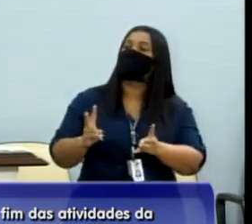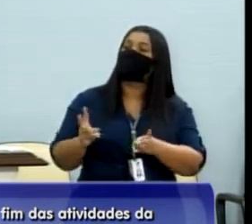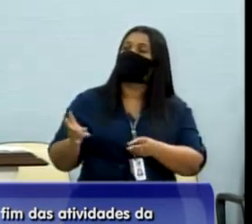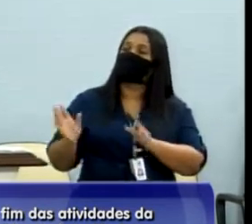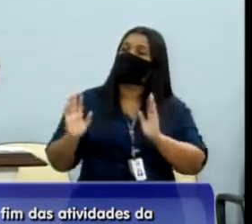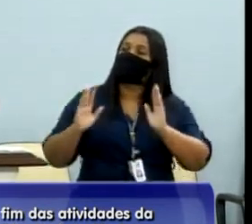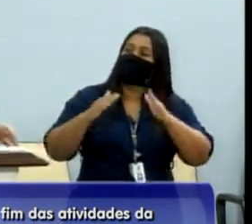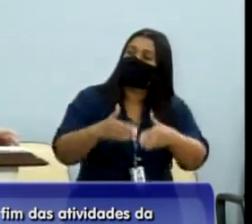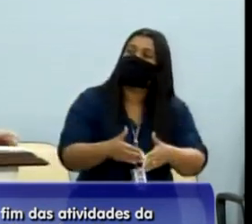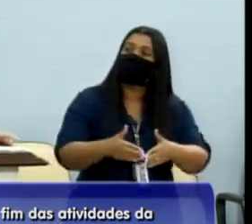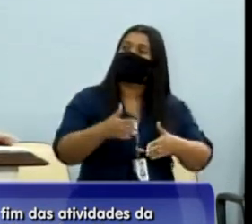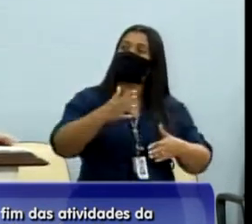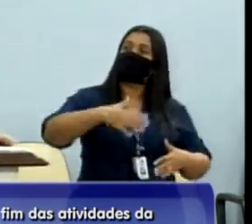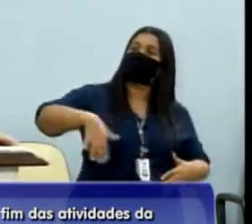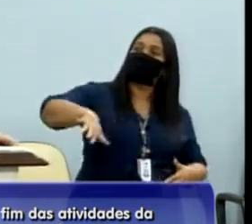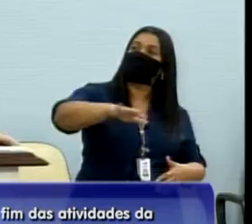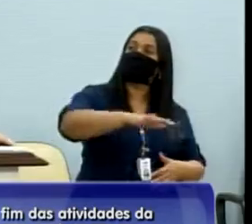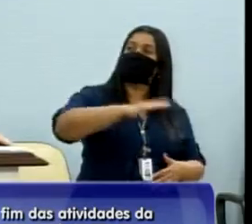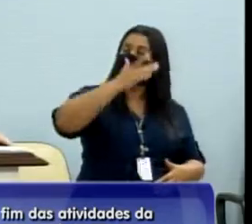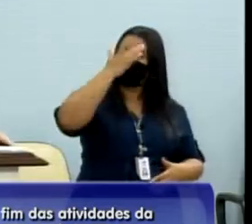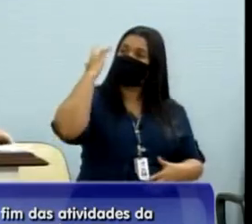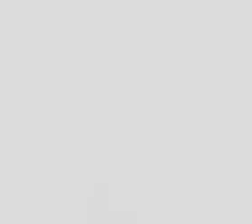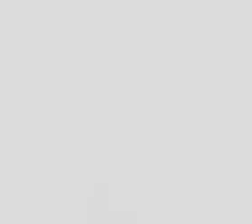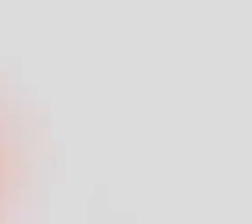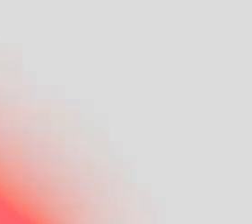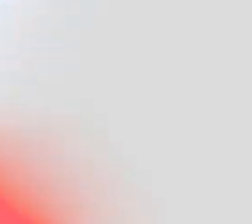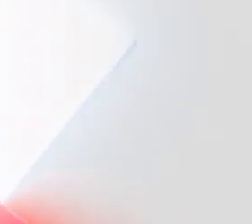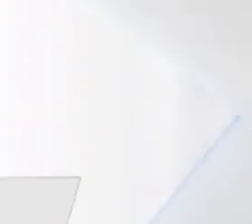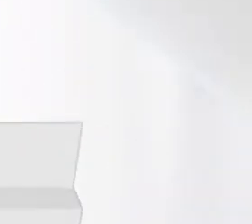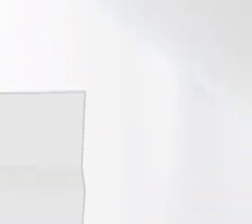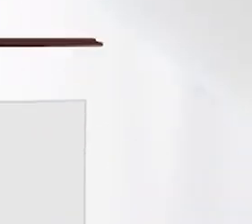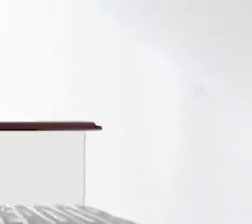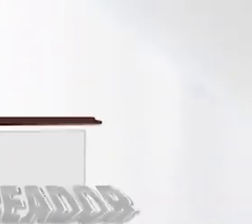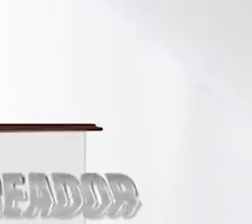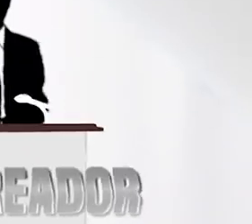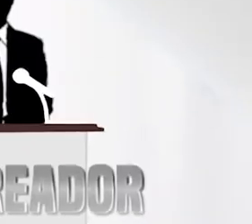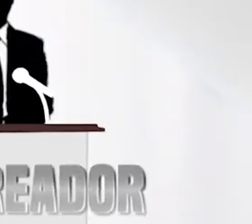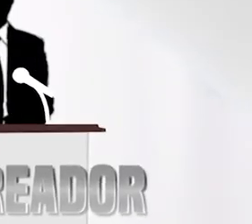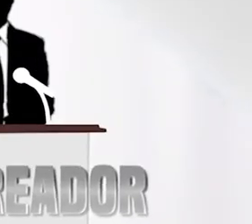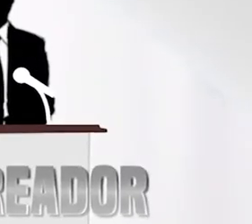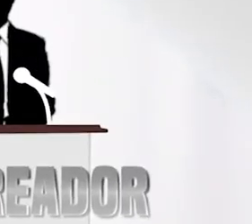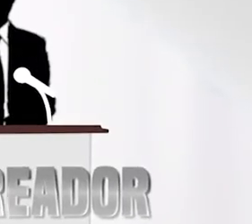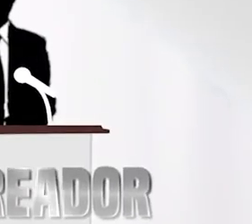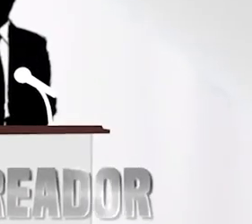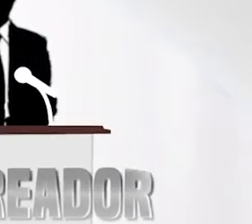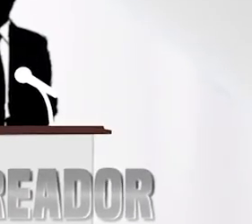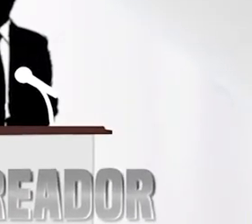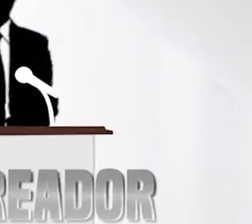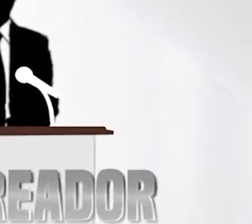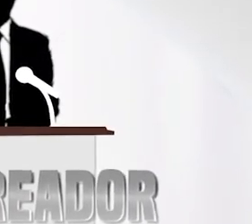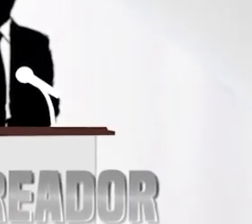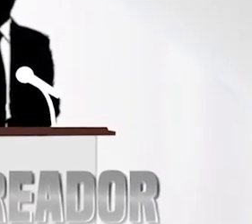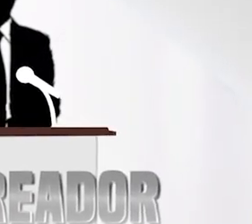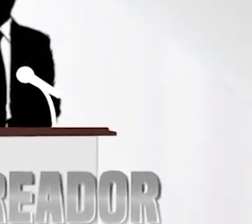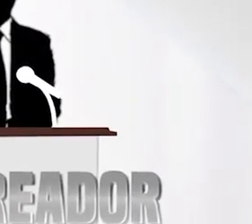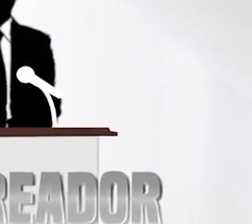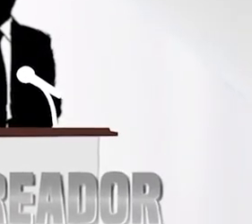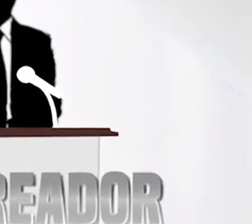direcionamento para os redutos eleitorais, por isso eu sou contra. Legenda Zanotto